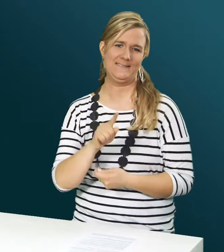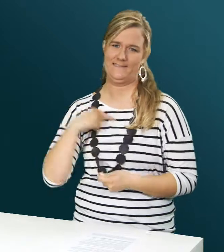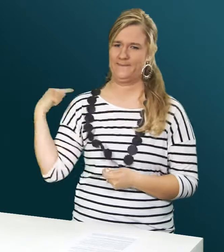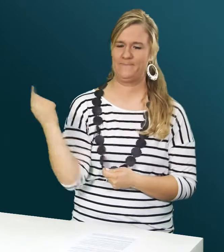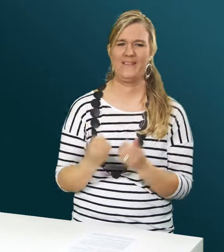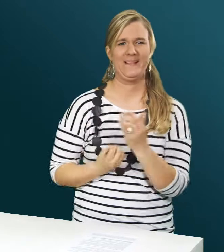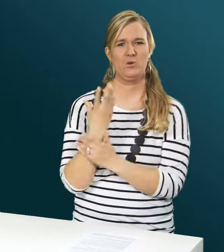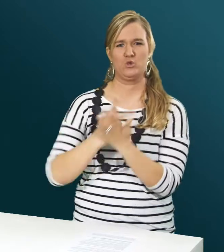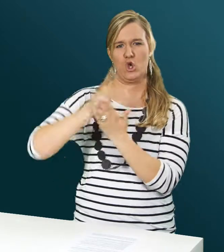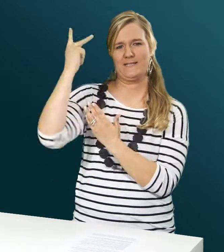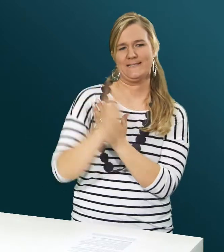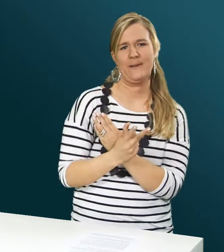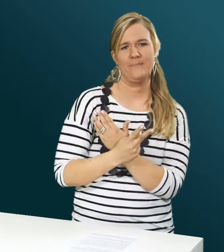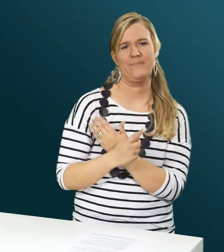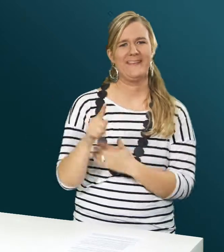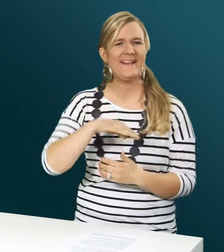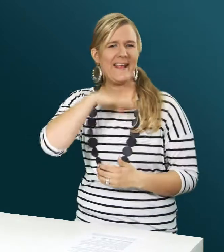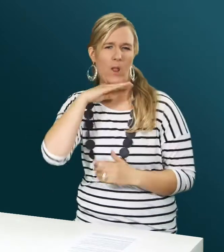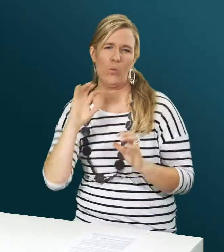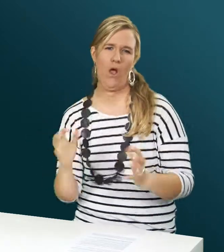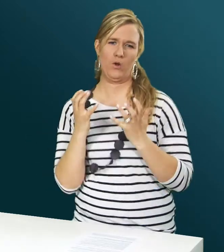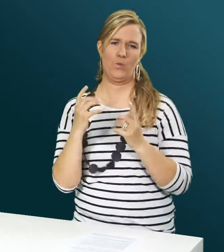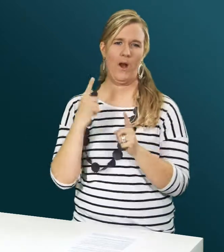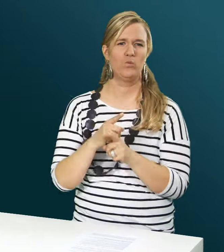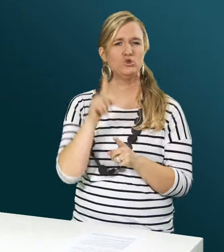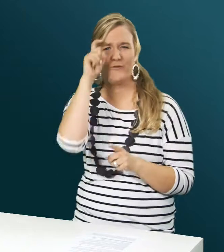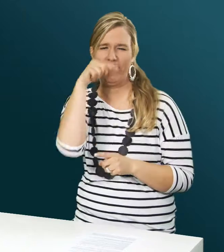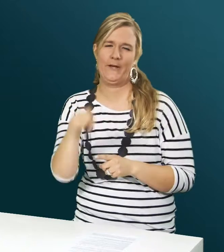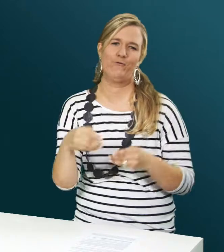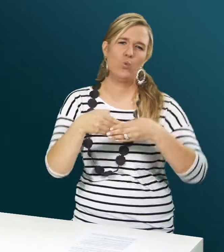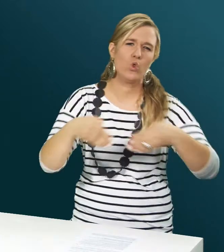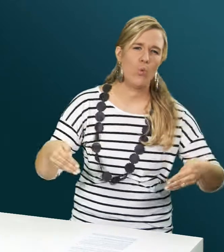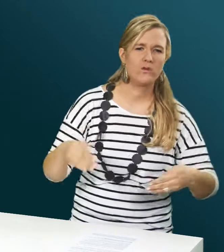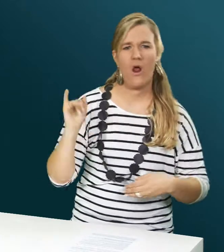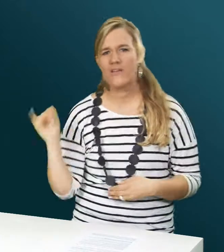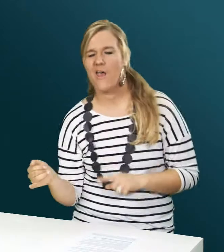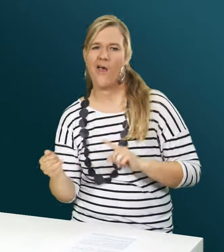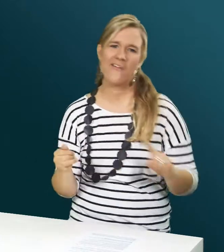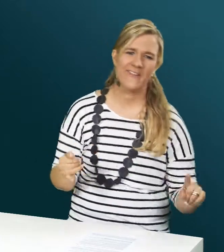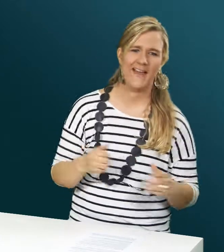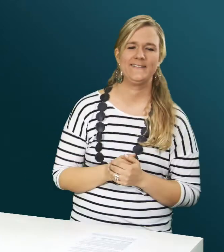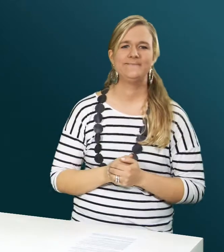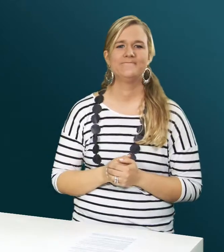-Konzept, da es nicht genug aktuell ist und wir neutral berichten möchten. Focus News ist primär eine